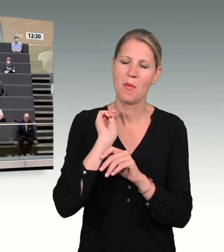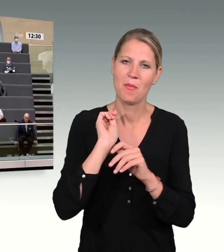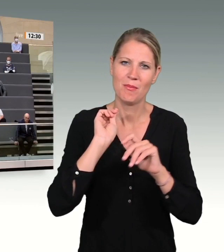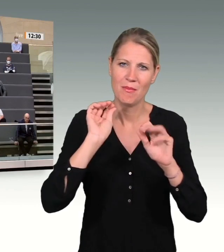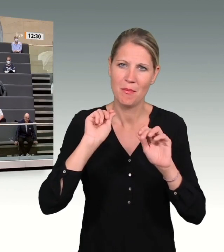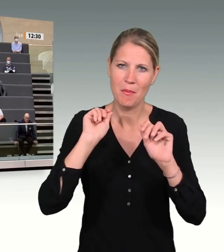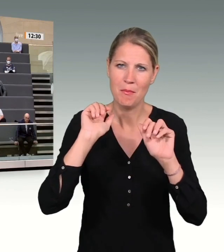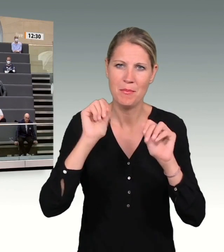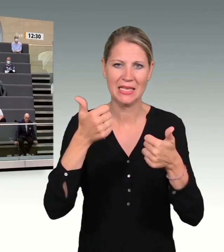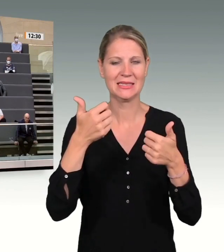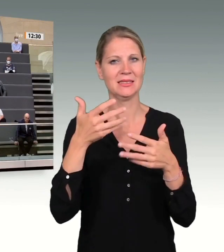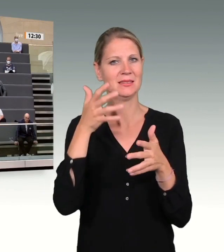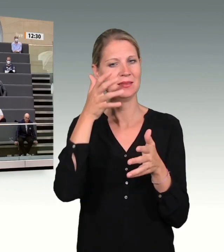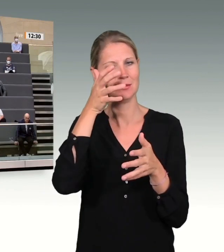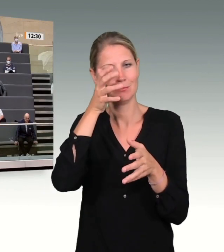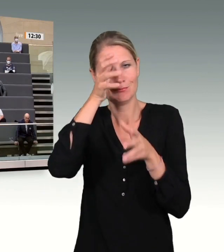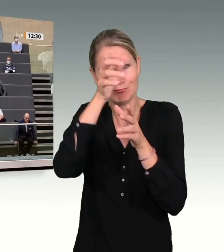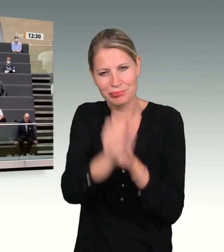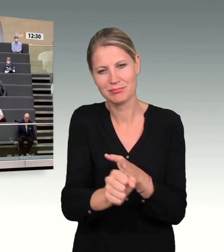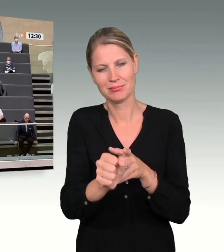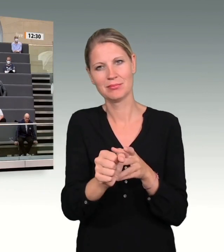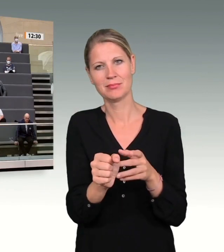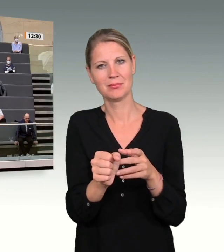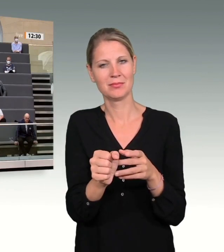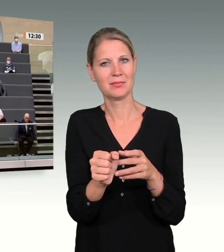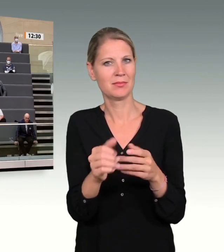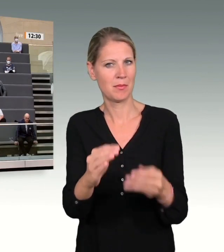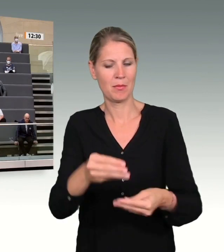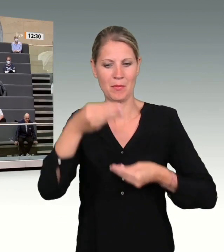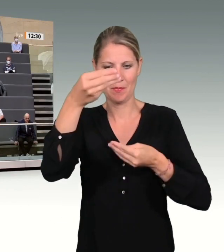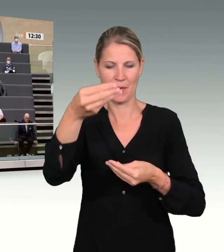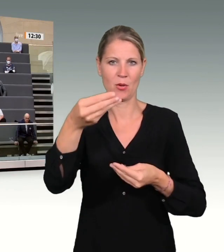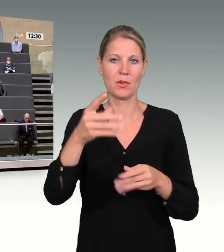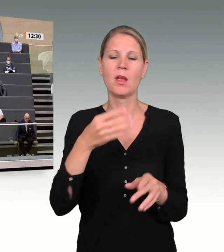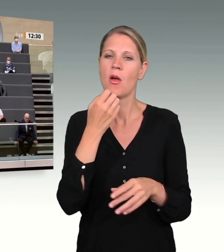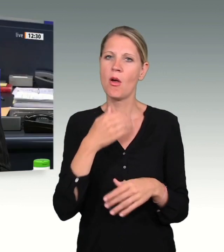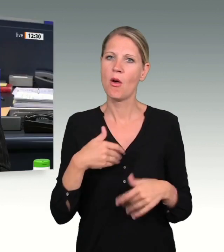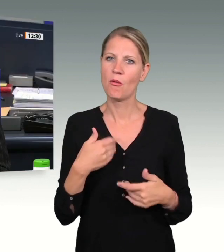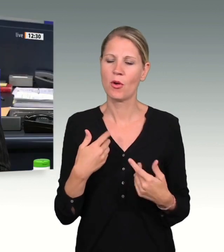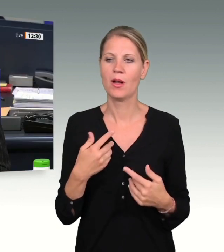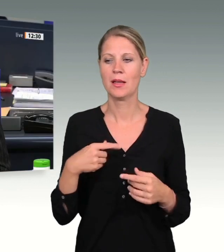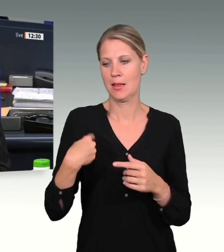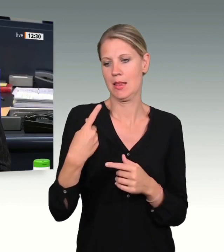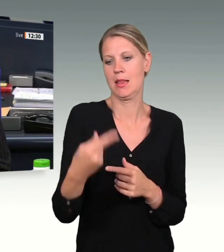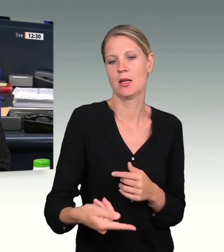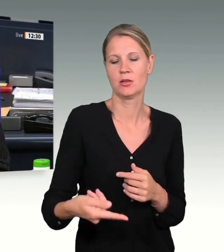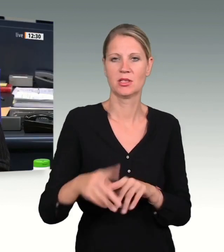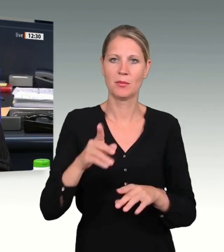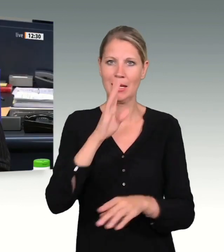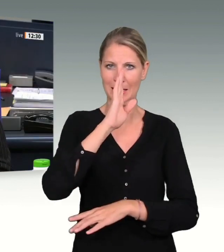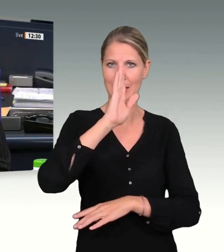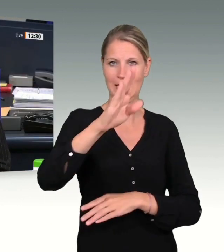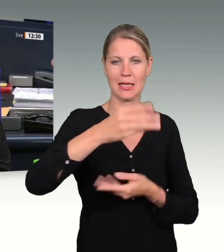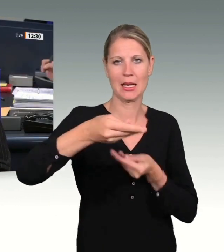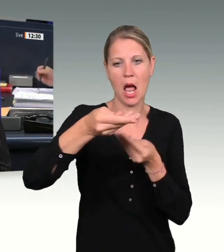anschließend zu einem direkten Austausch auch noch mal im persönlichen Gespräch begrüßen zu dürfen. Ich mache jetzt